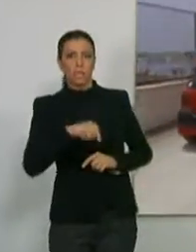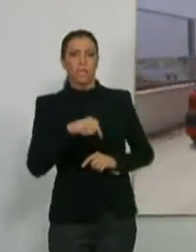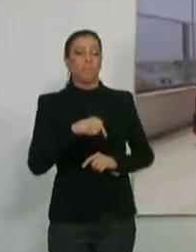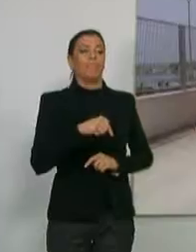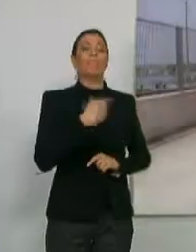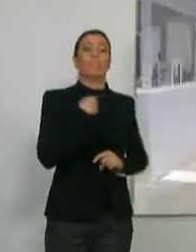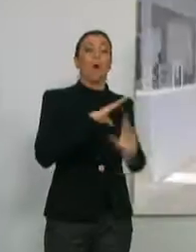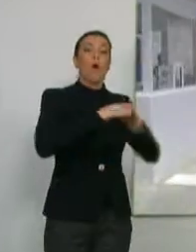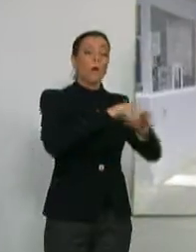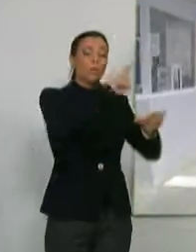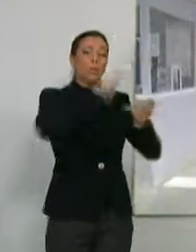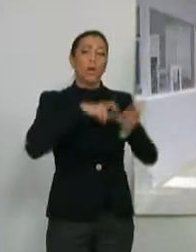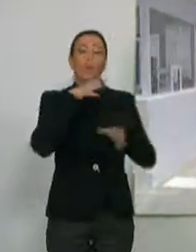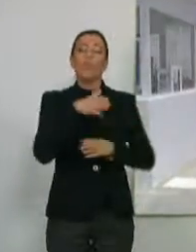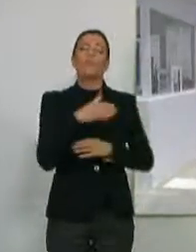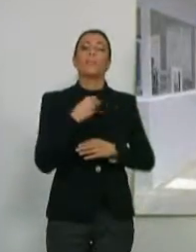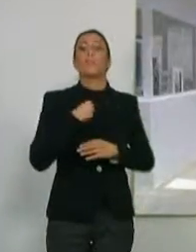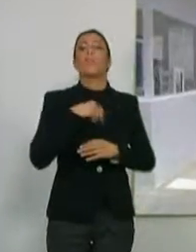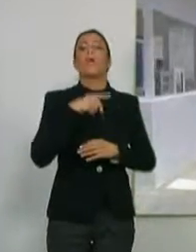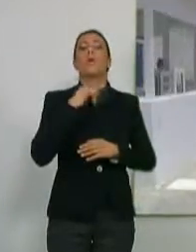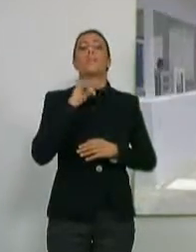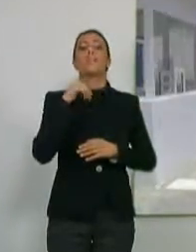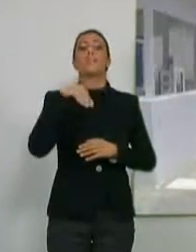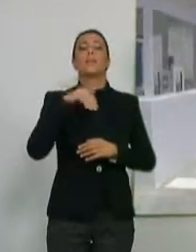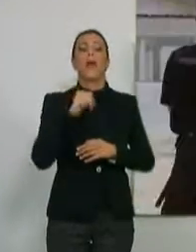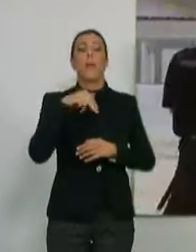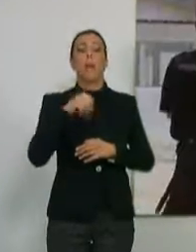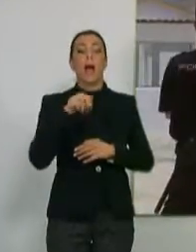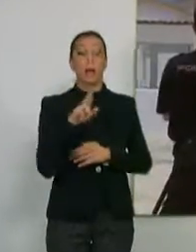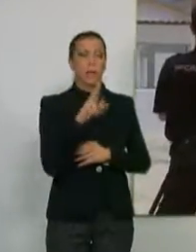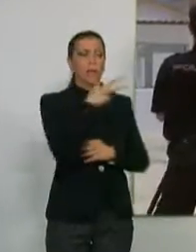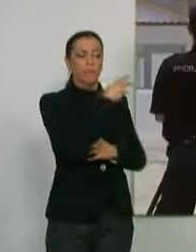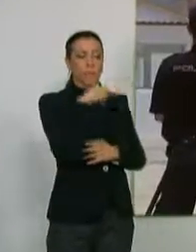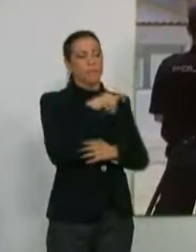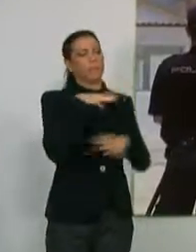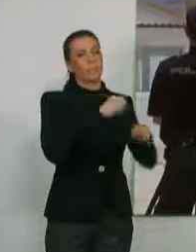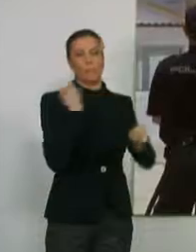del buque volcán de Tinamar que acaba de atracar procedente de Melilla.